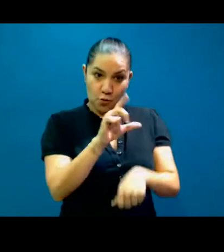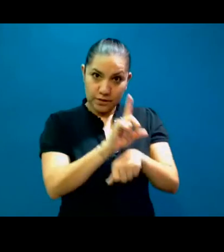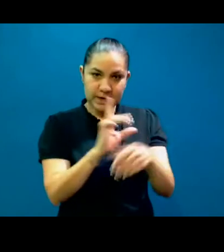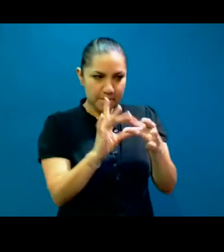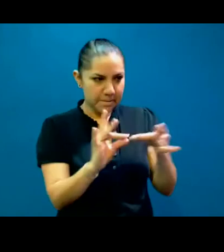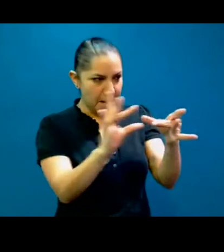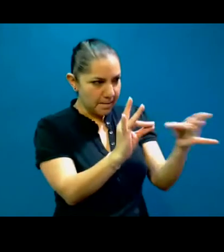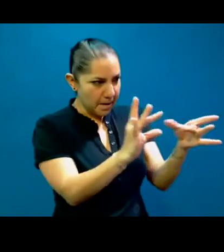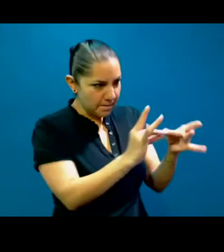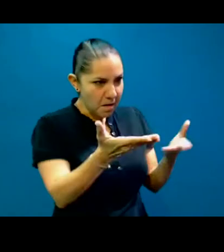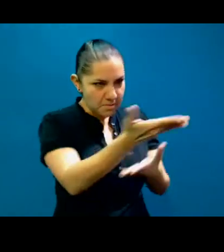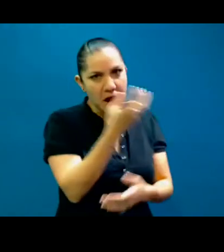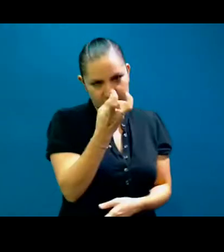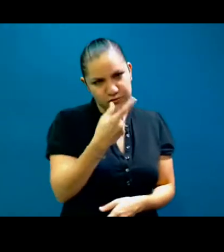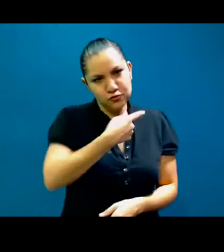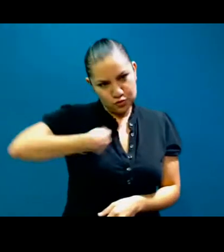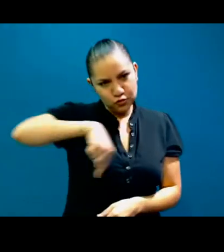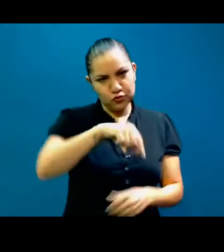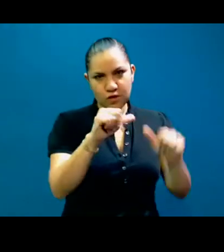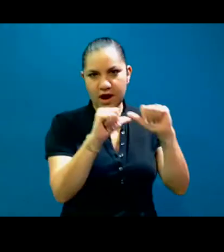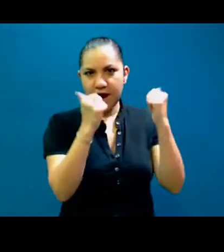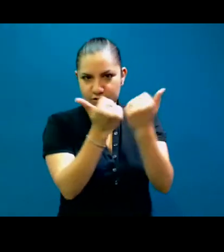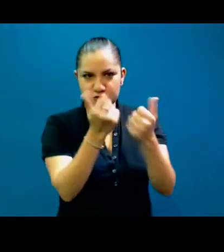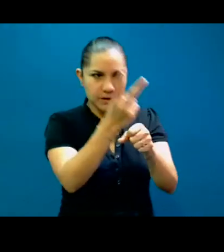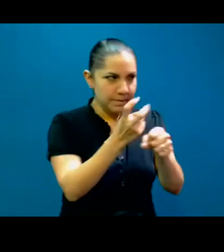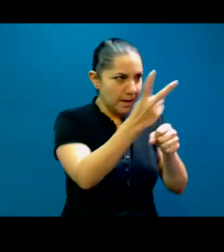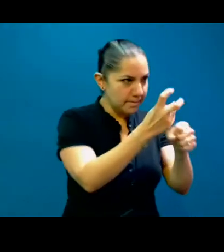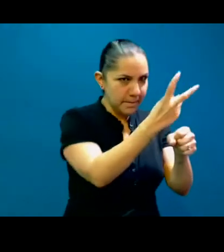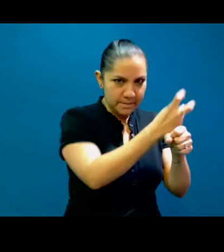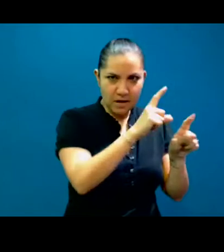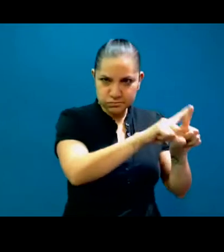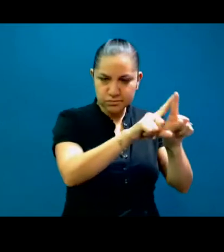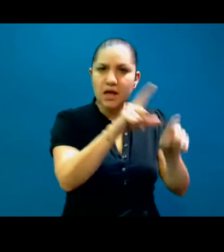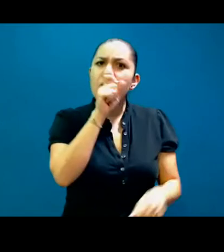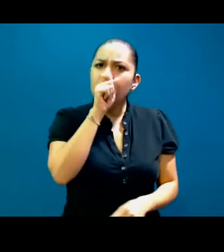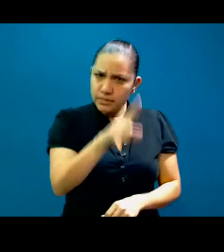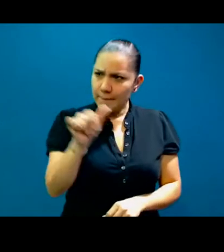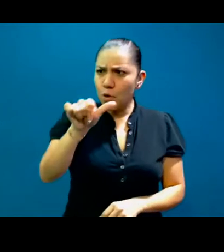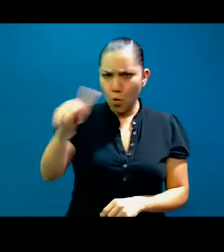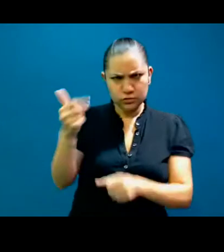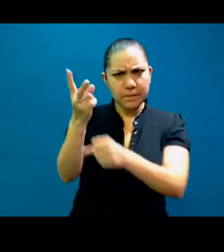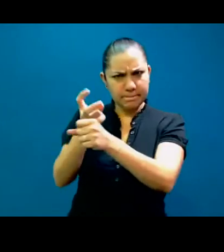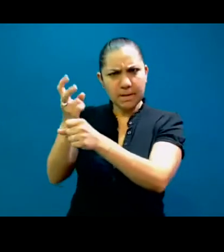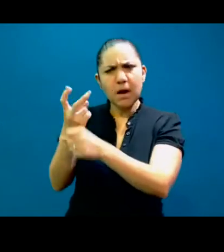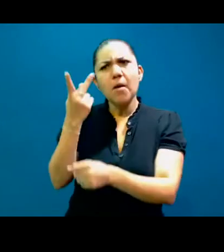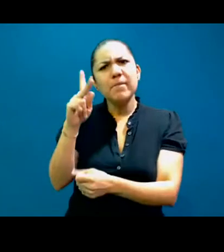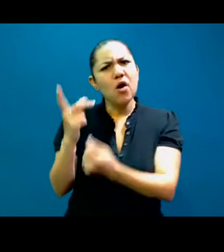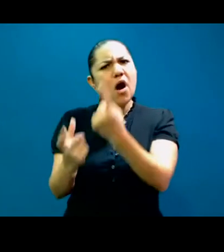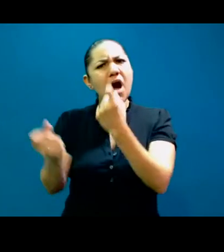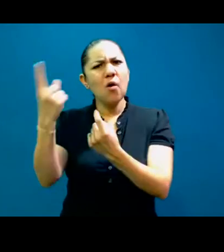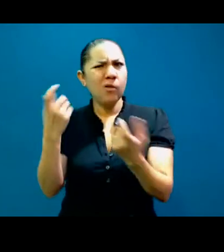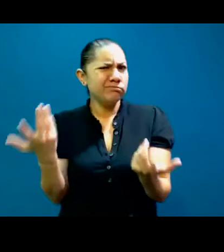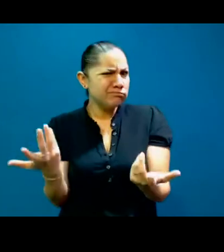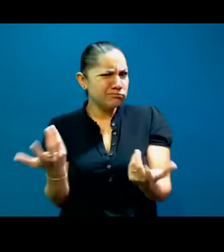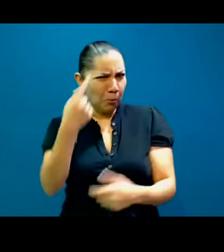invitamos a las asociaciones, y aparte, bueno, hay que agradecerles a ellas porque hemos invitado a más, y no todo el mundo ha dicho, bueno, ¿y por qué? ¿Qué quieren